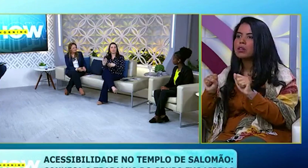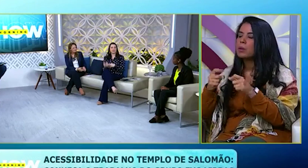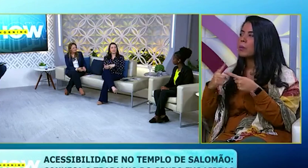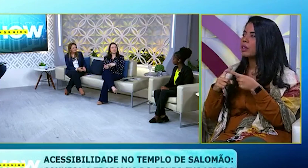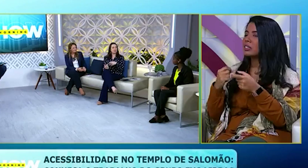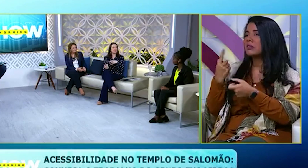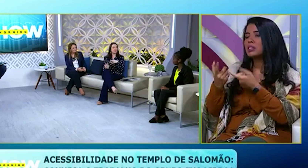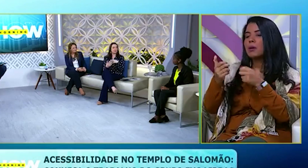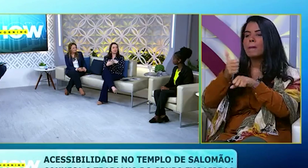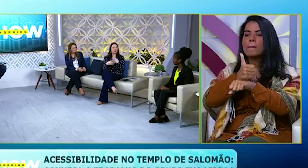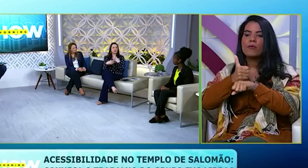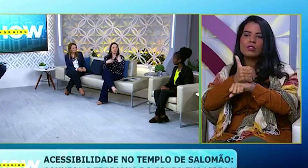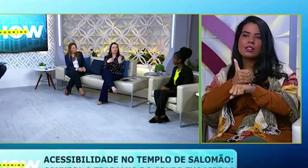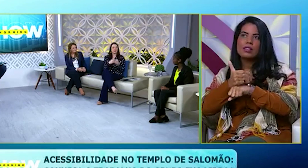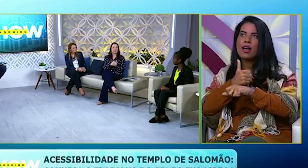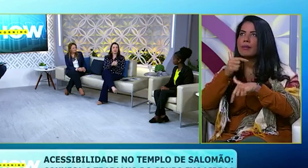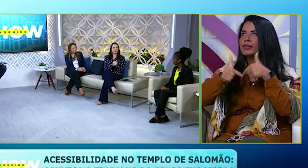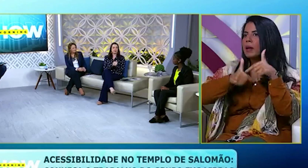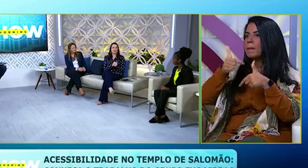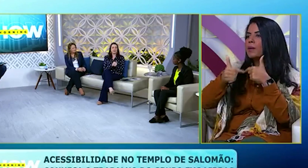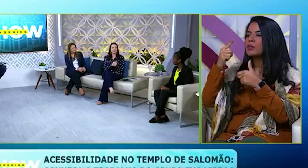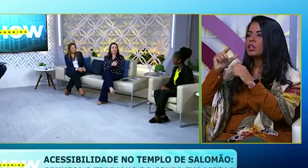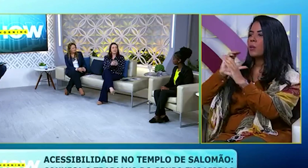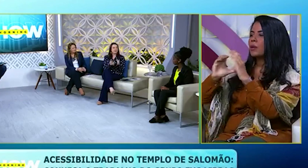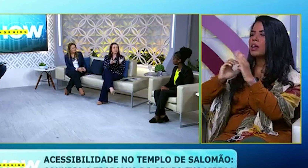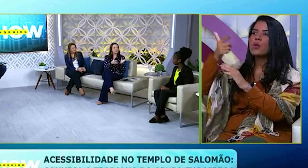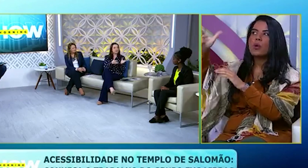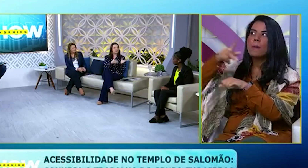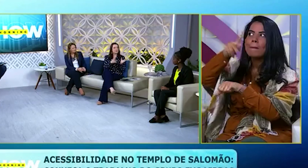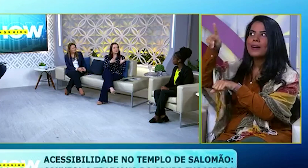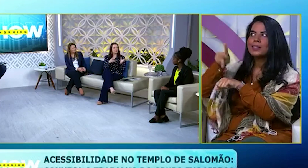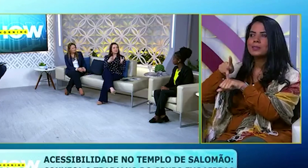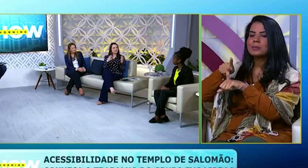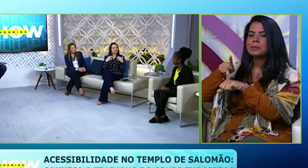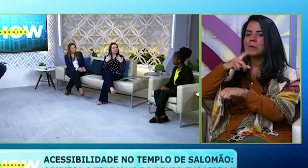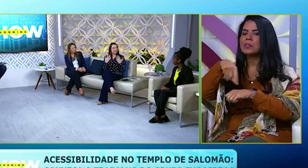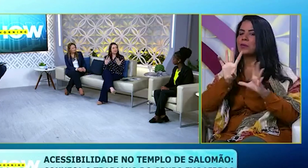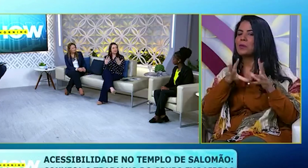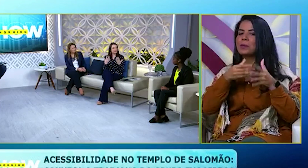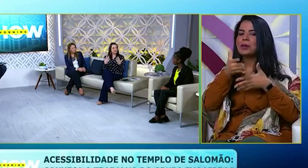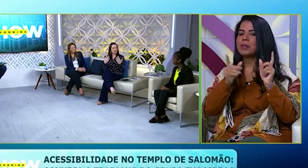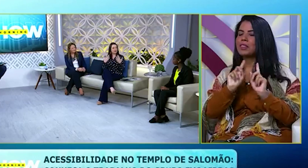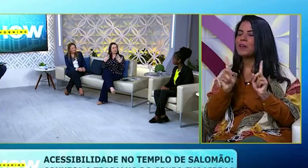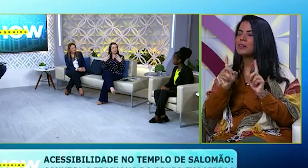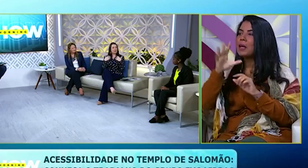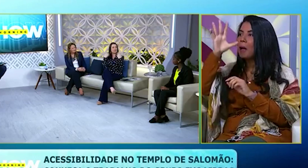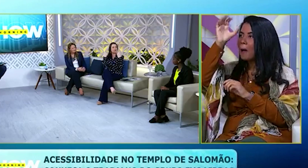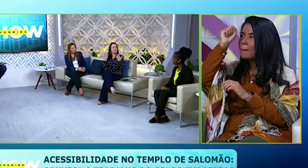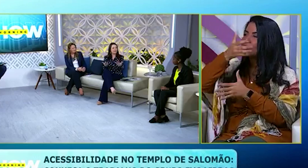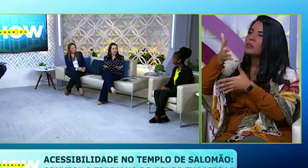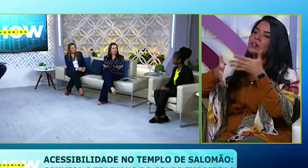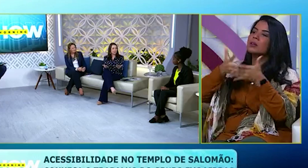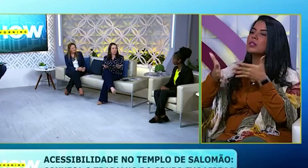pela profissão, para poder se comunicar em um outro país. E vocês não, porque vocês aprendem essa linguagem para